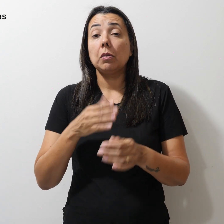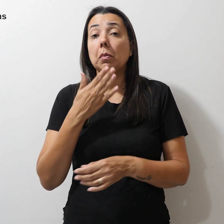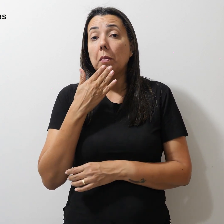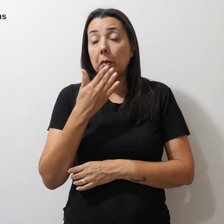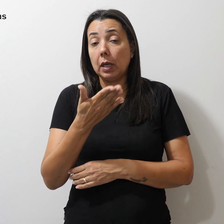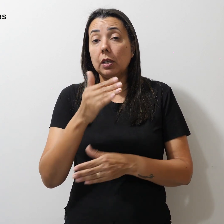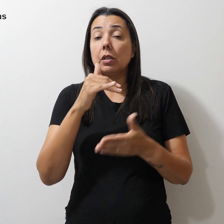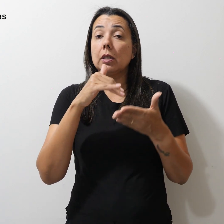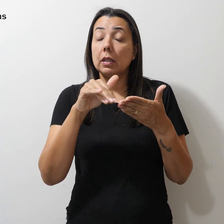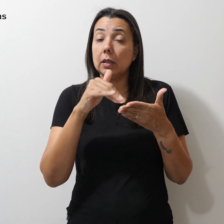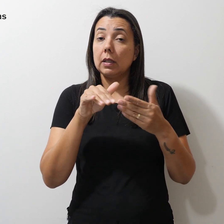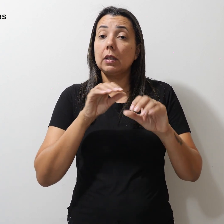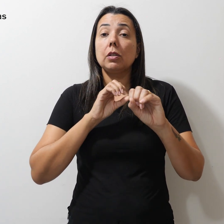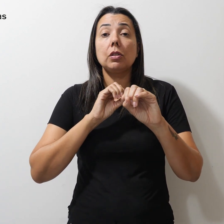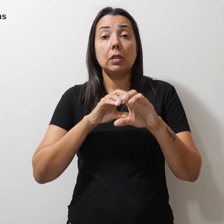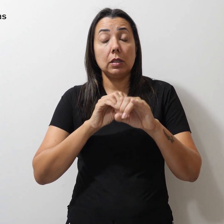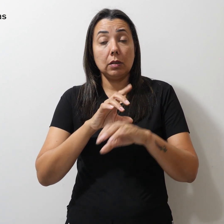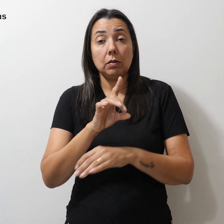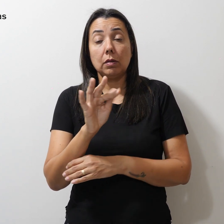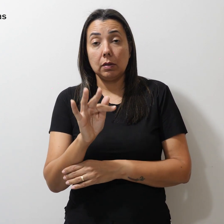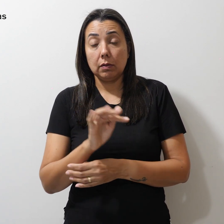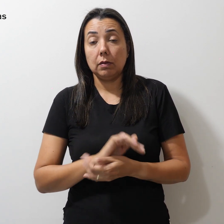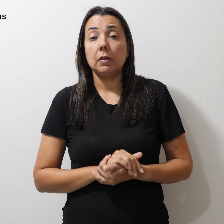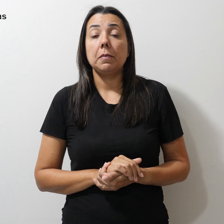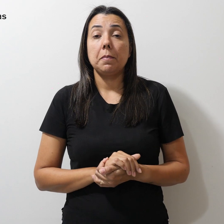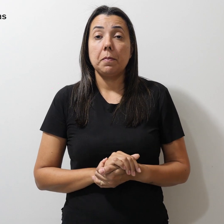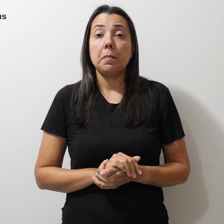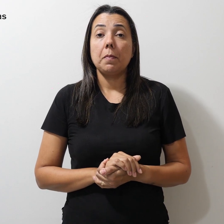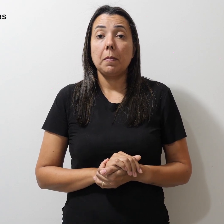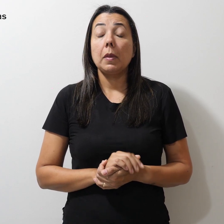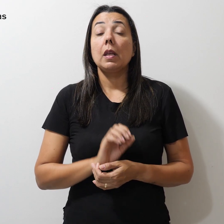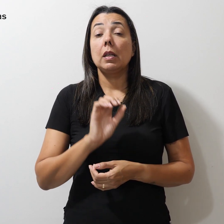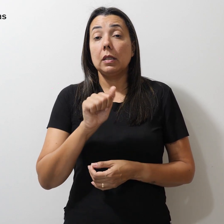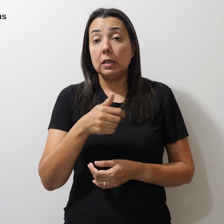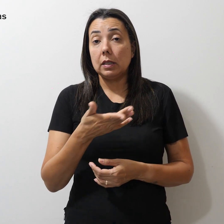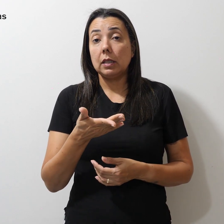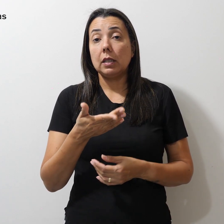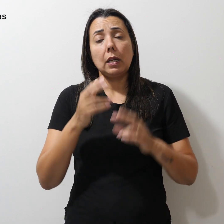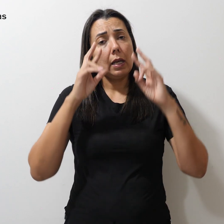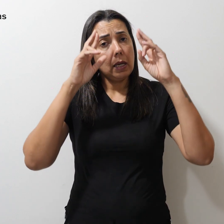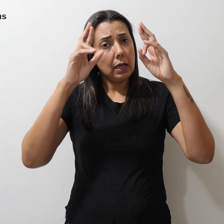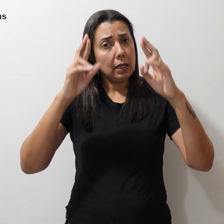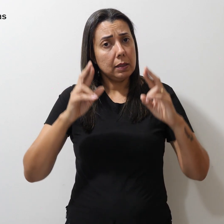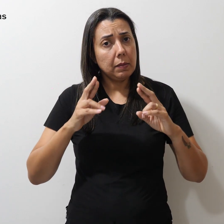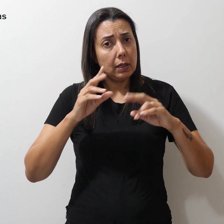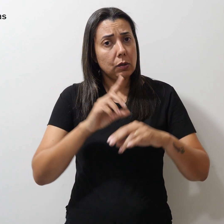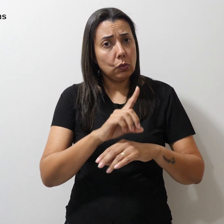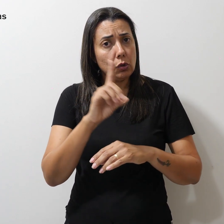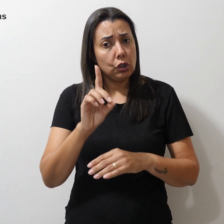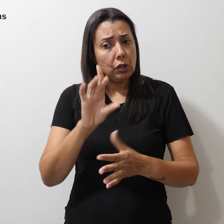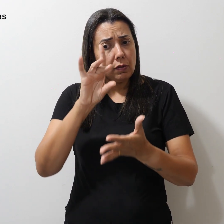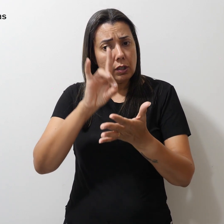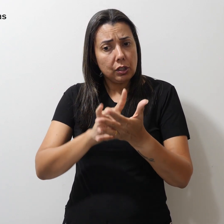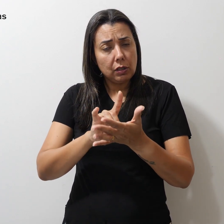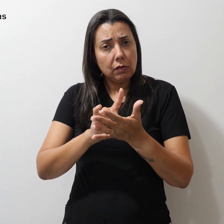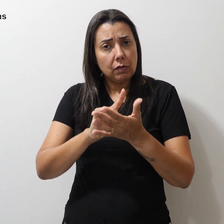Secretaria de Educação do Distrito Federal que seja respeitada a data efetiva da comunicação